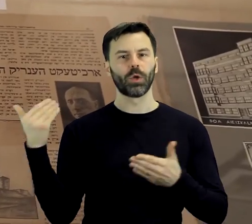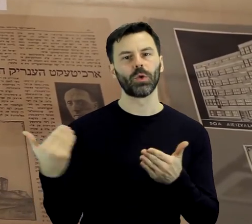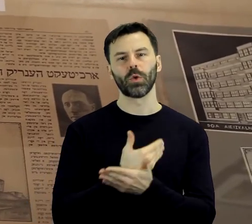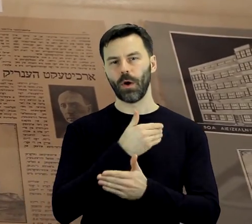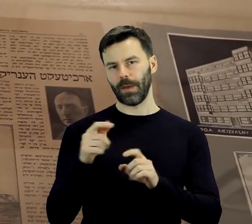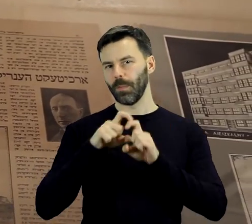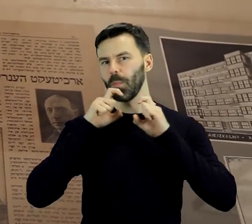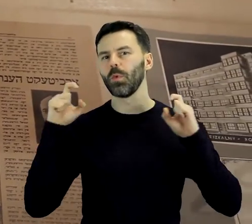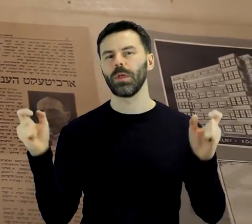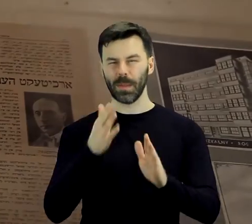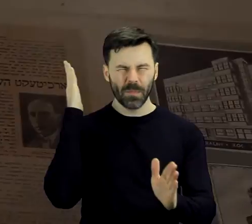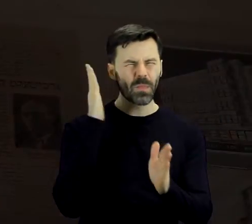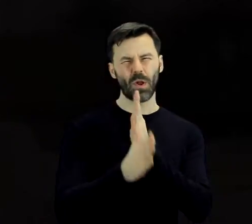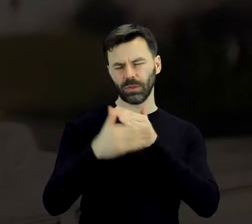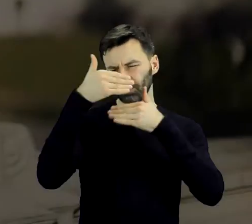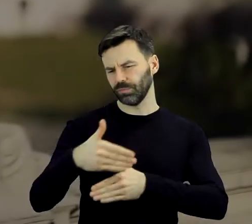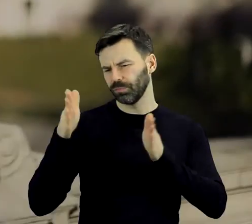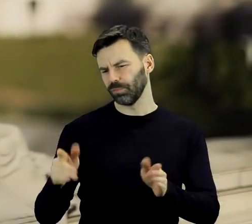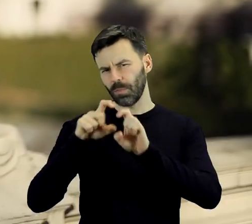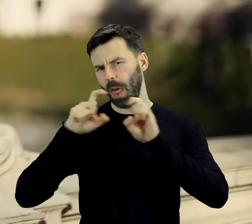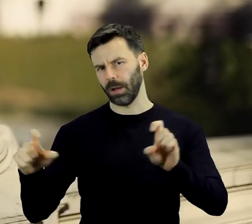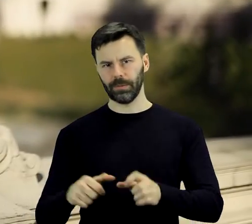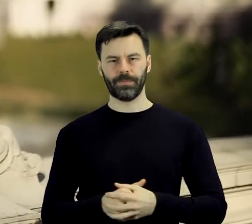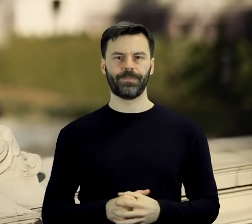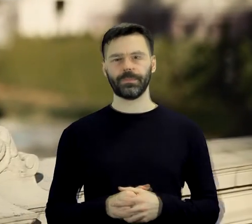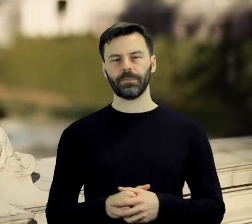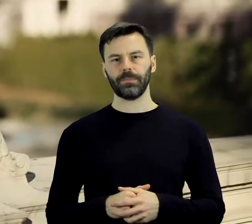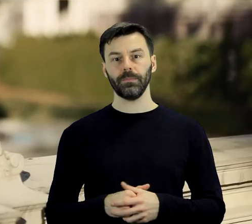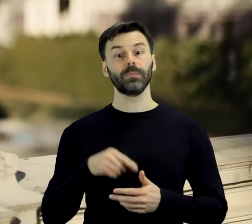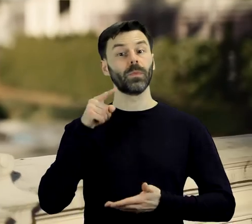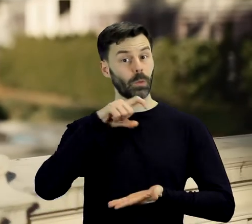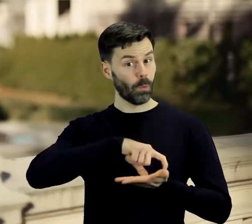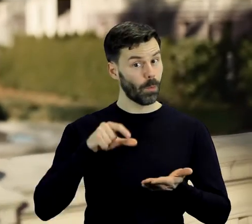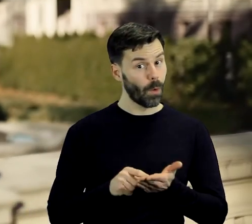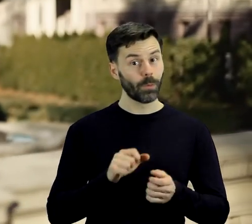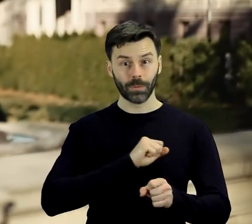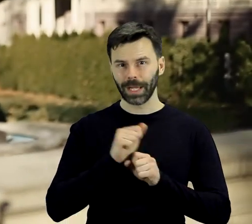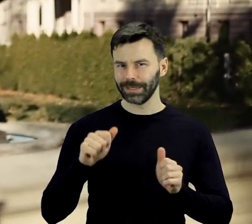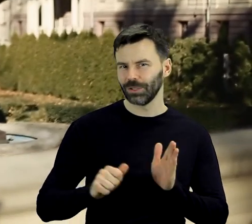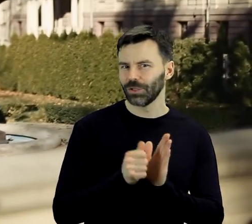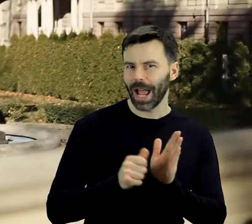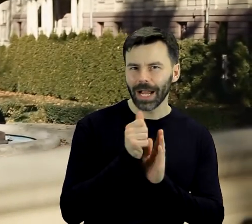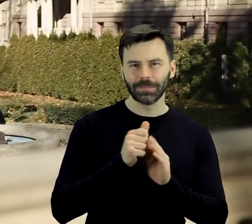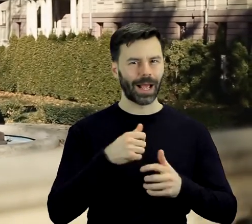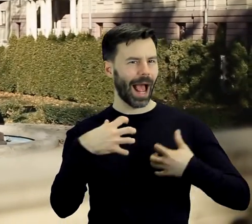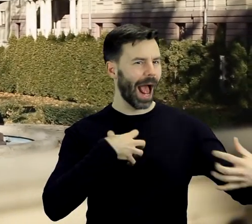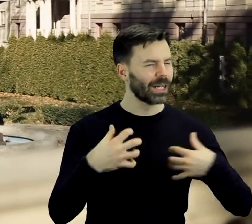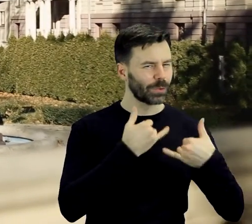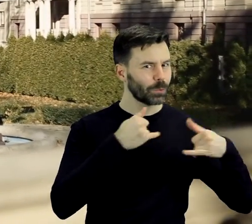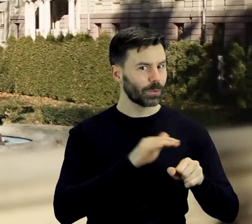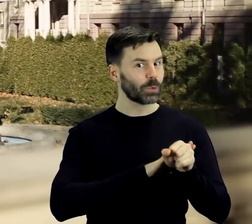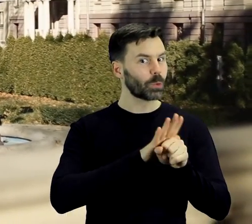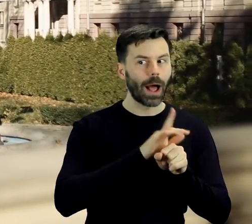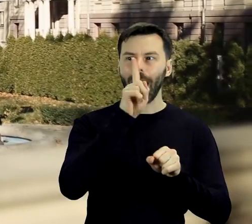ekspresyjnej, surowej bryle. O innych, równie utalentowanych łódzkich artystach przypominają także